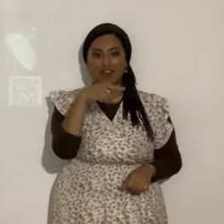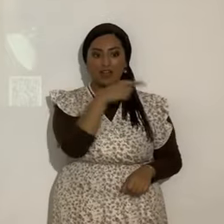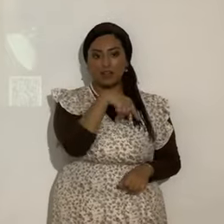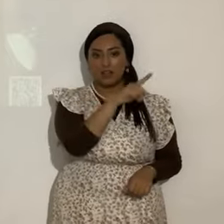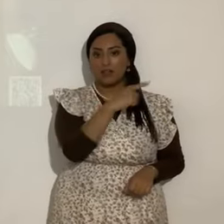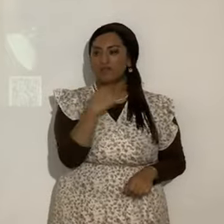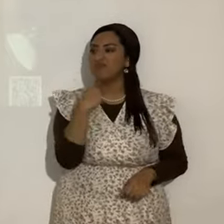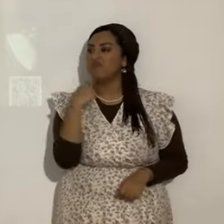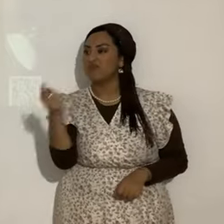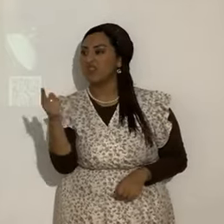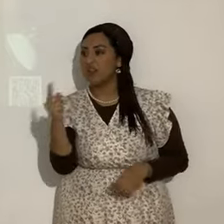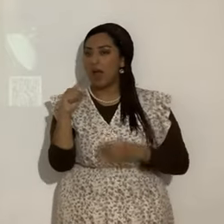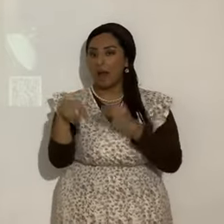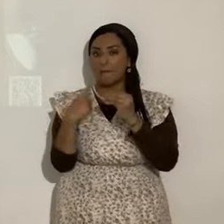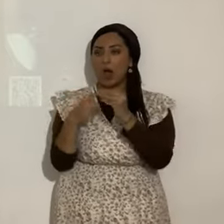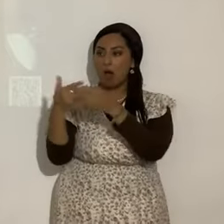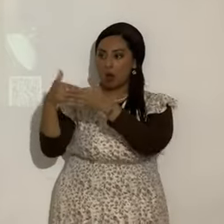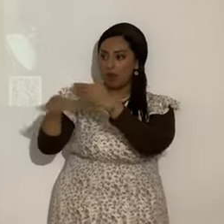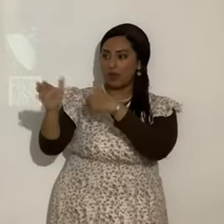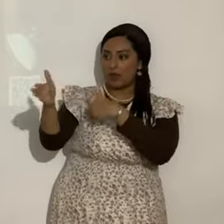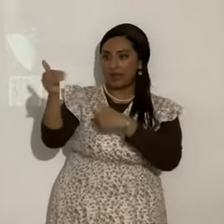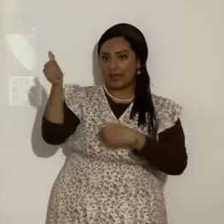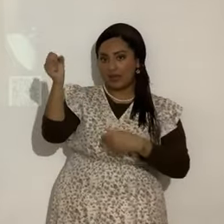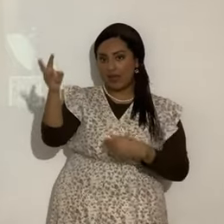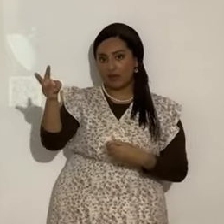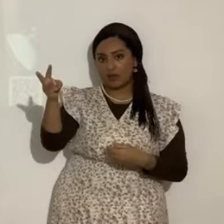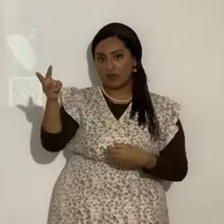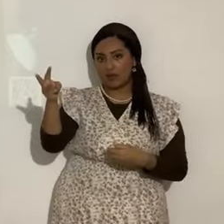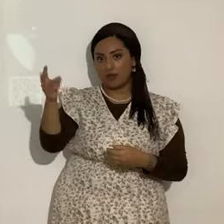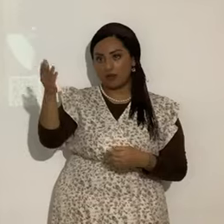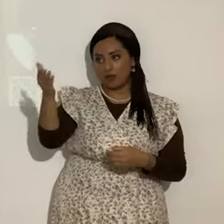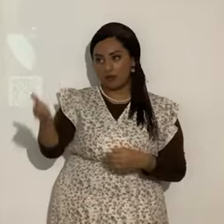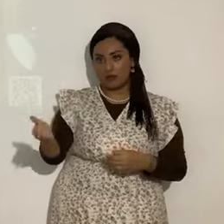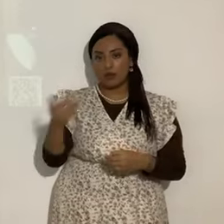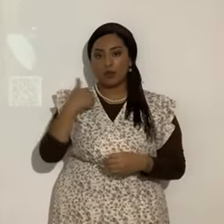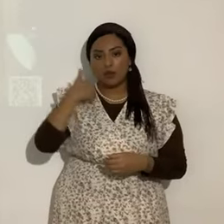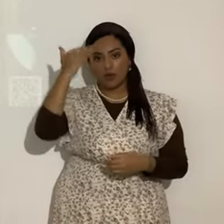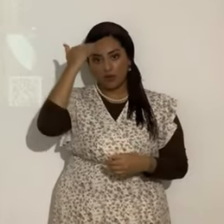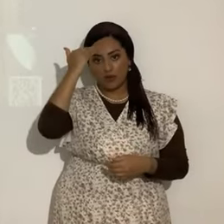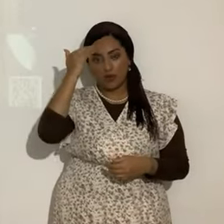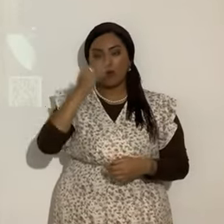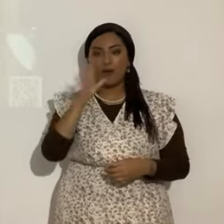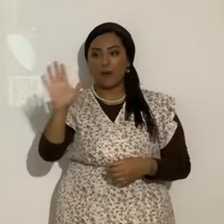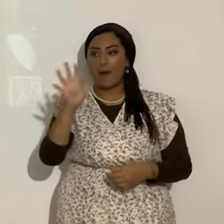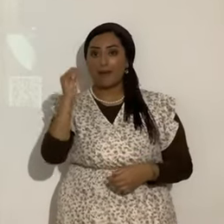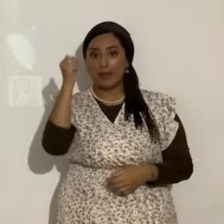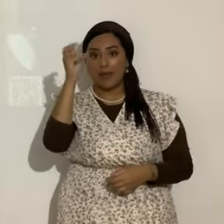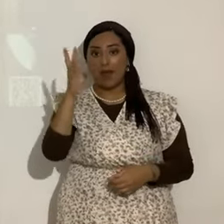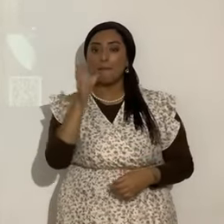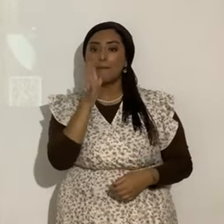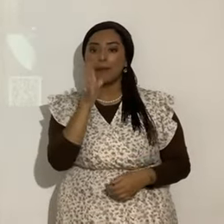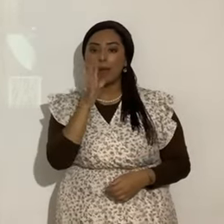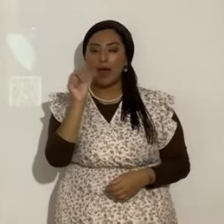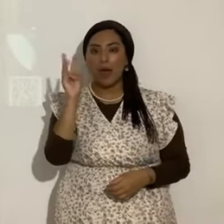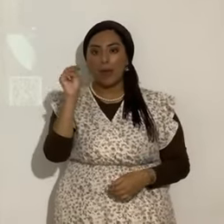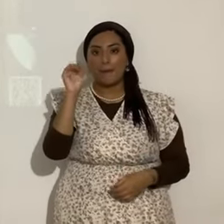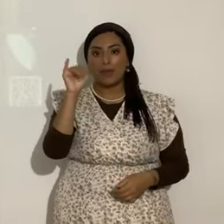o directa sobre el nacimiento de Yahshua Mashiach ya sabemos que Miriam mal llamada María es